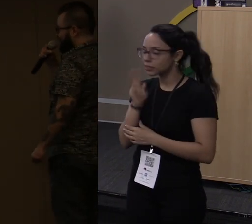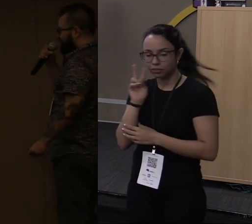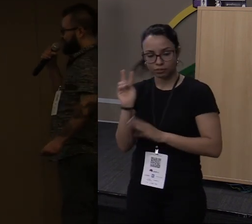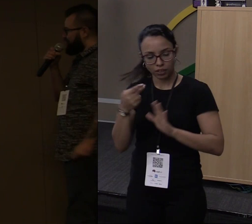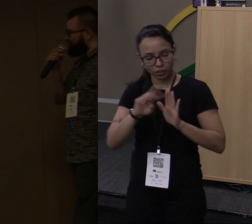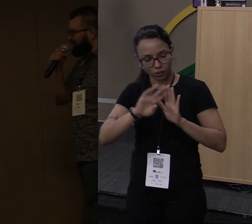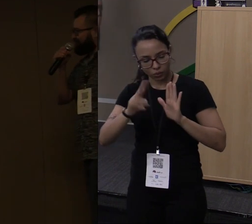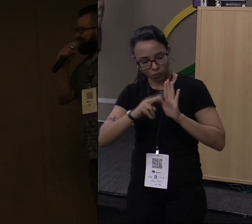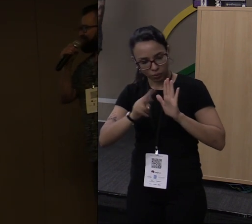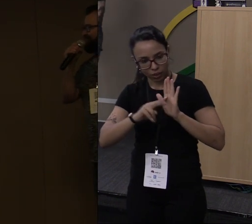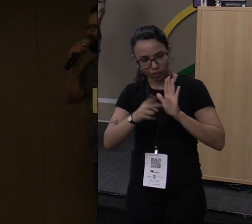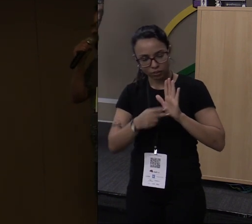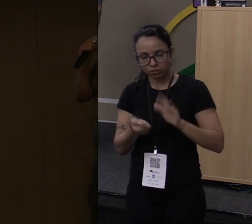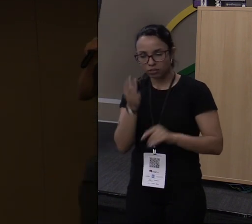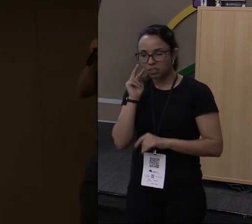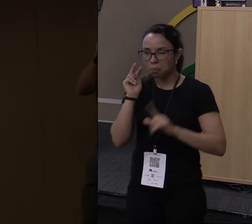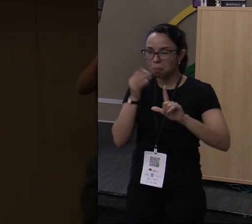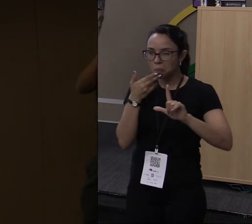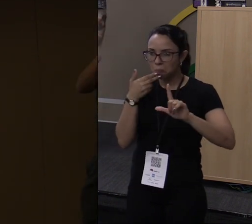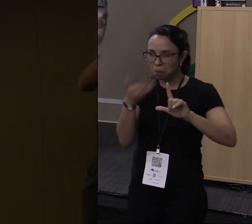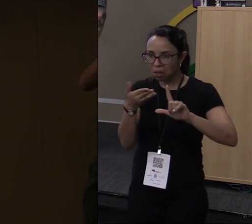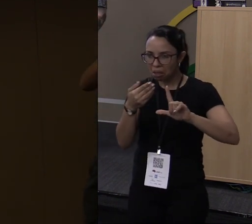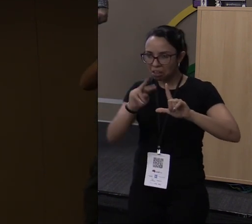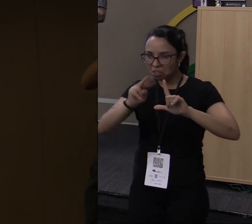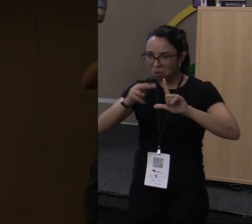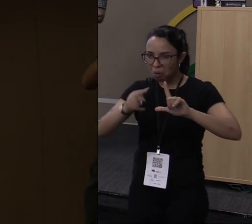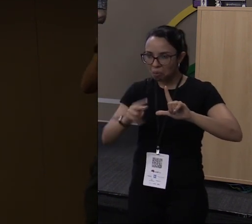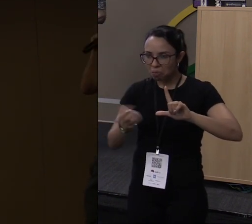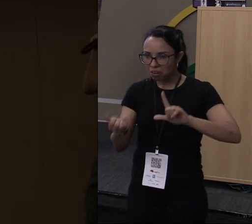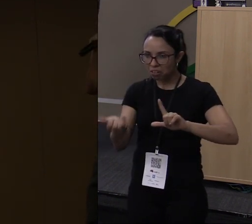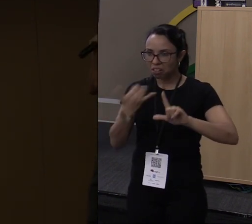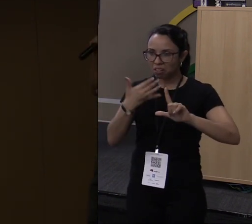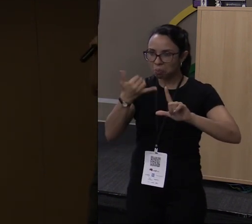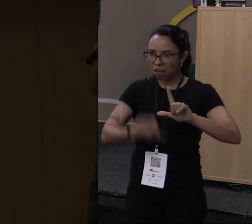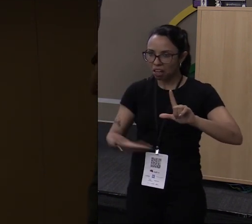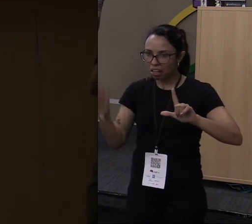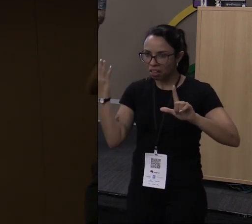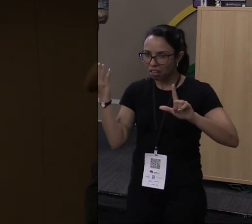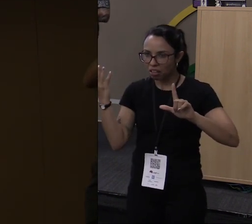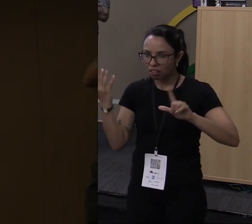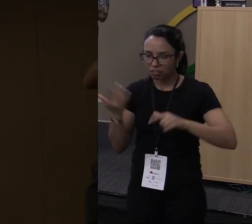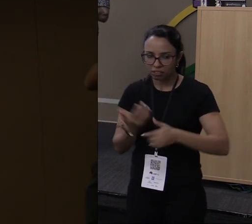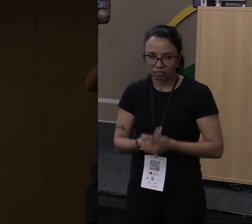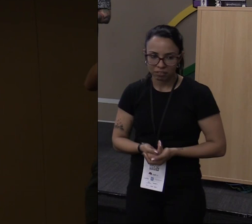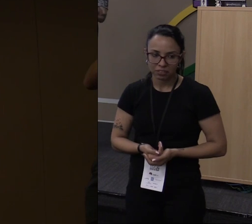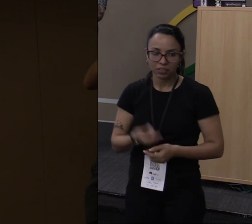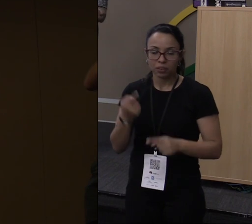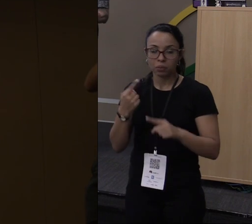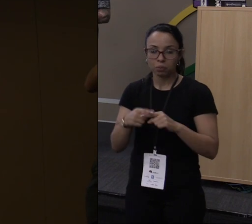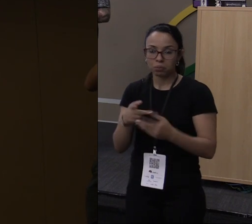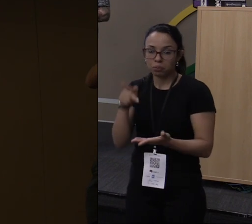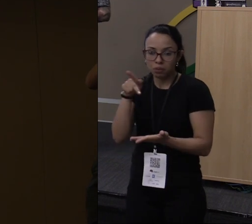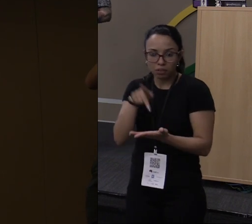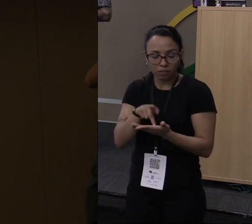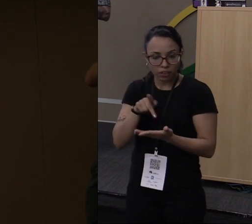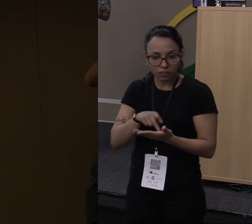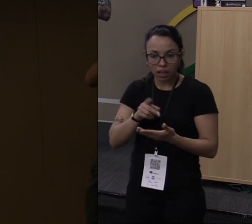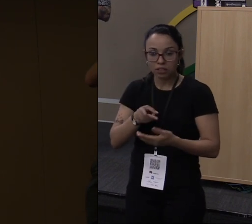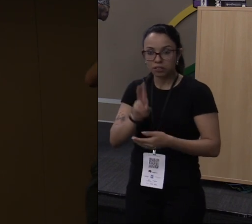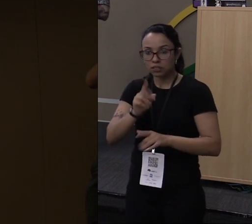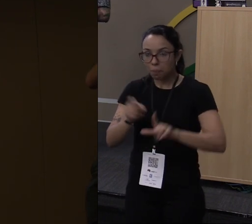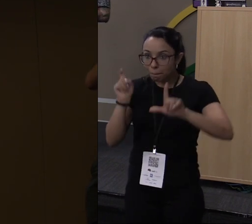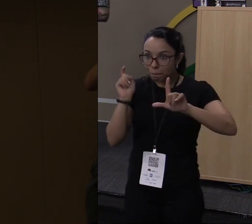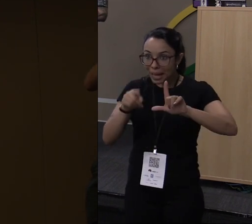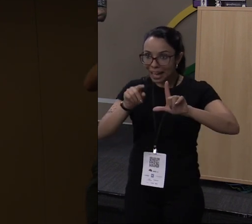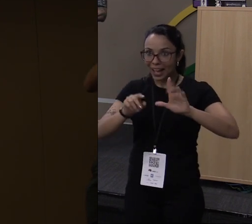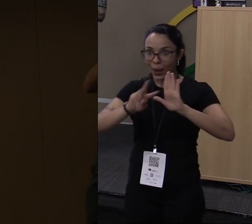isso aí para ele. Sempre que eu peço para você compilar, você me arruma merda. Porque é verdade. Cada vez que você mandar ele compilar, ele